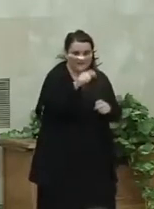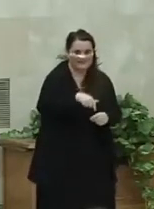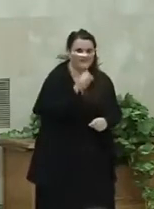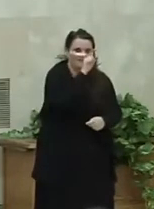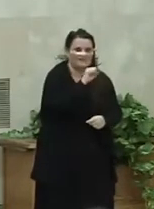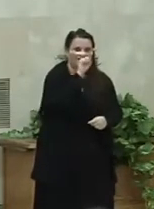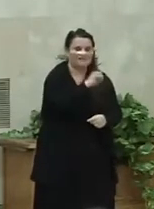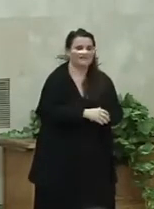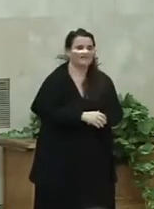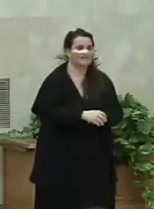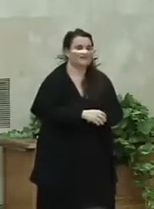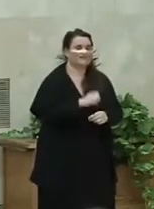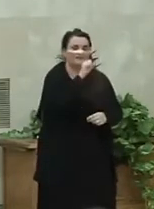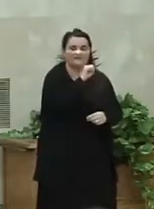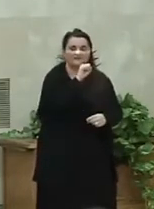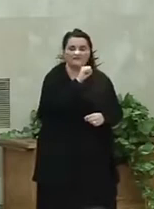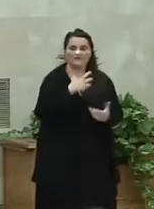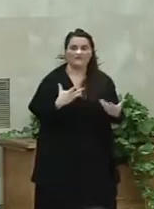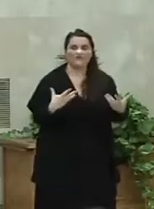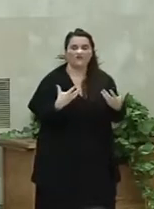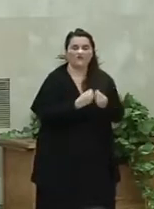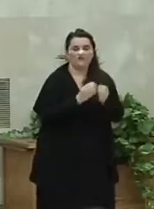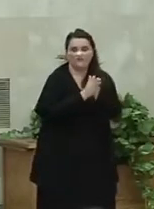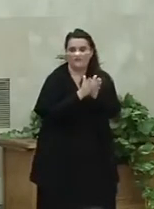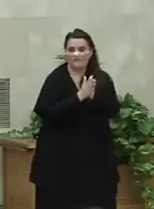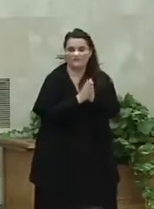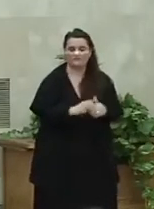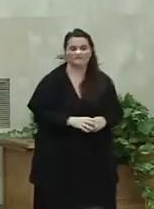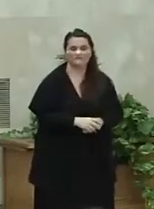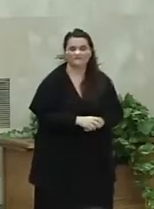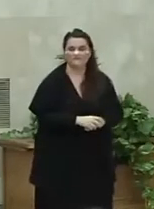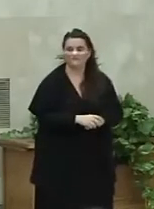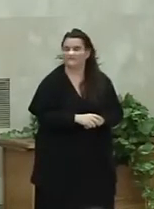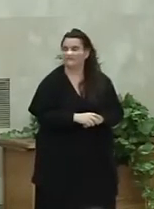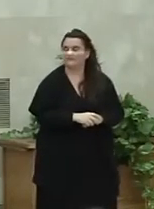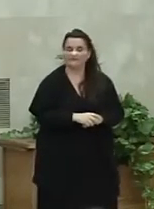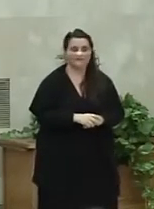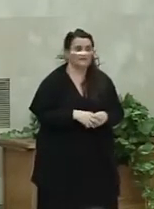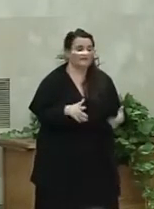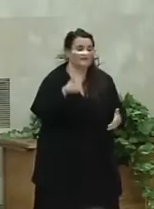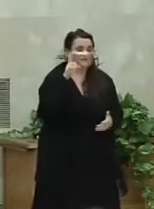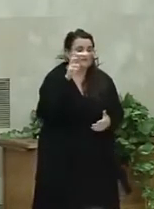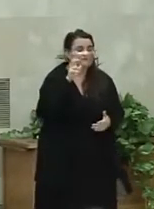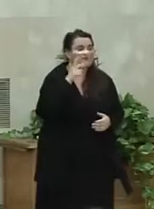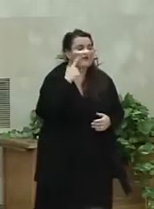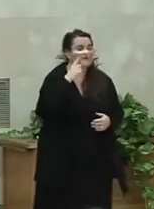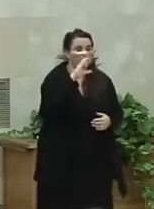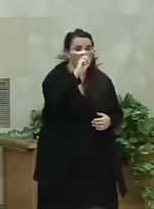canción, cantada junto con algunas de sus compañeras. Entzundezagún, Connie,